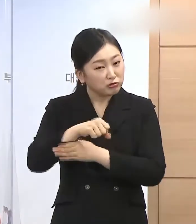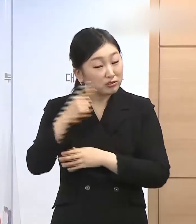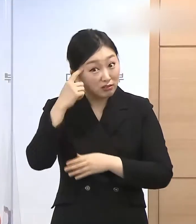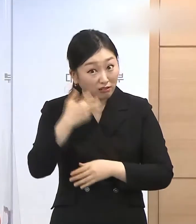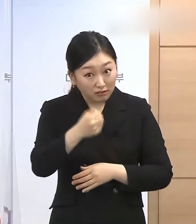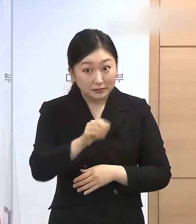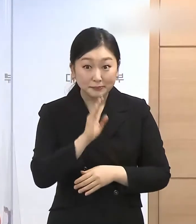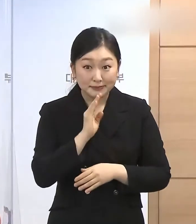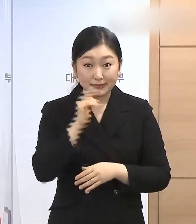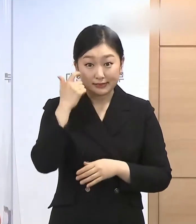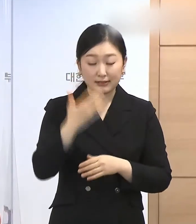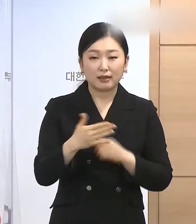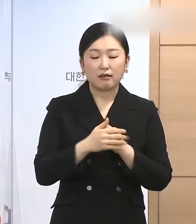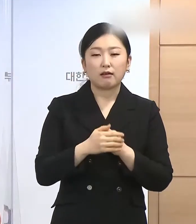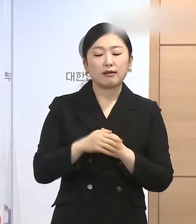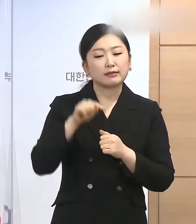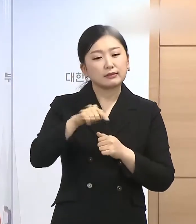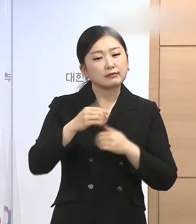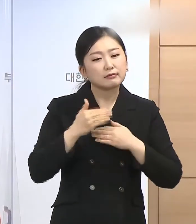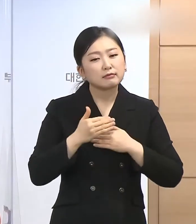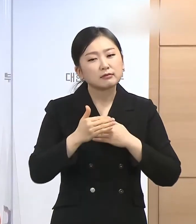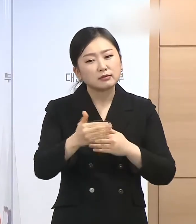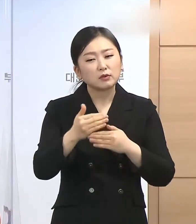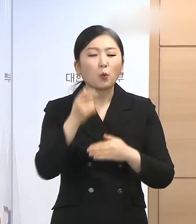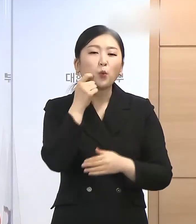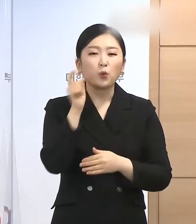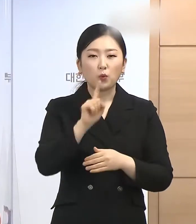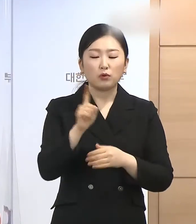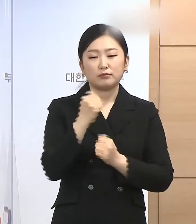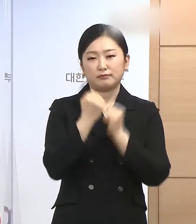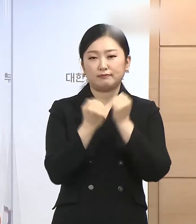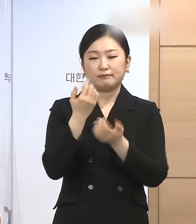최종적으로 포함된 경위에 대해서도 설명 좀 부탁드립니다.